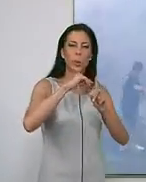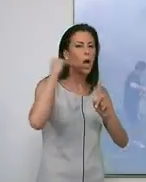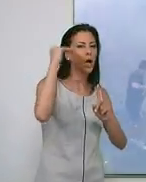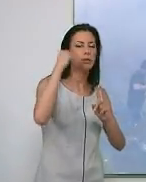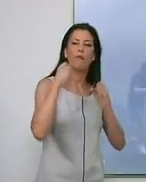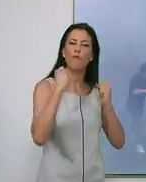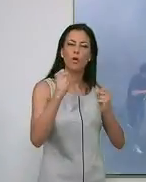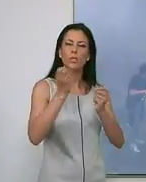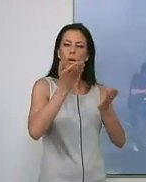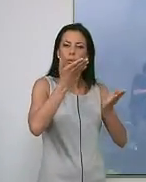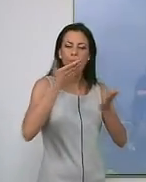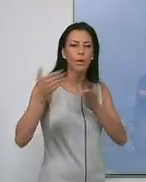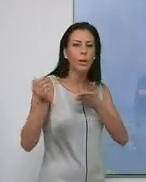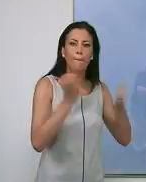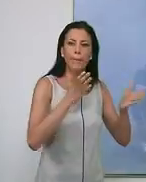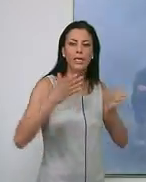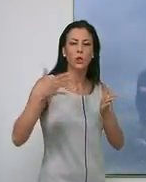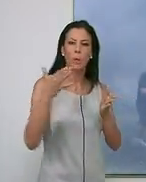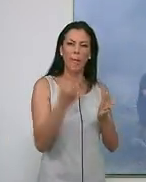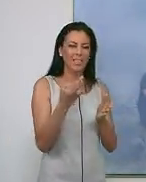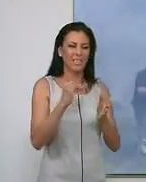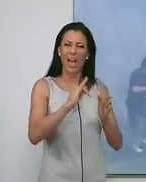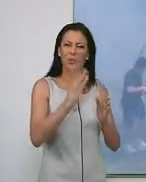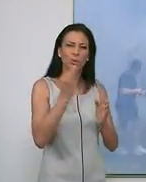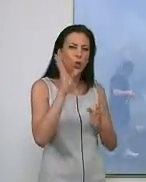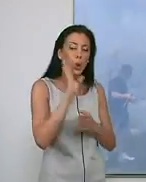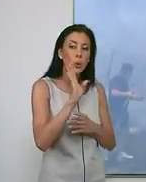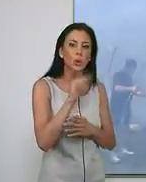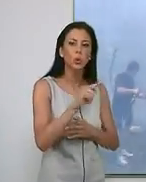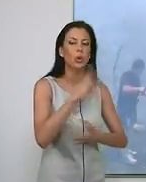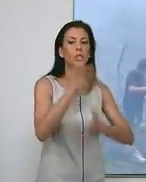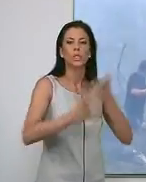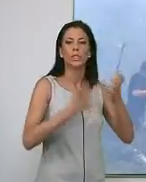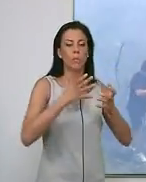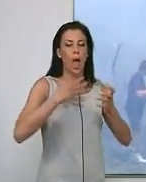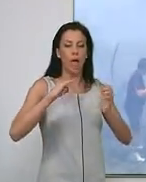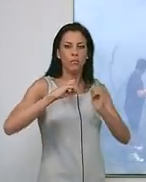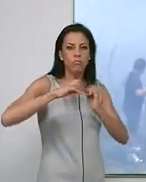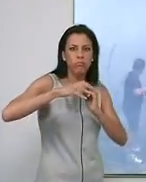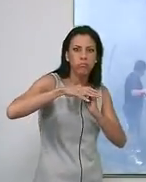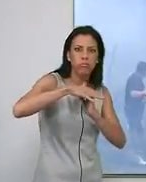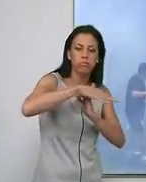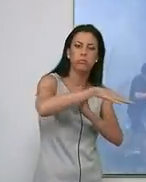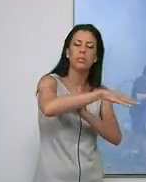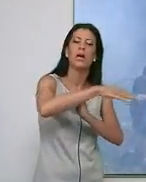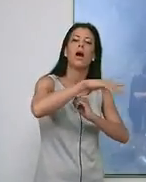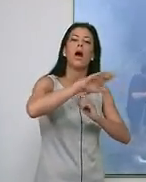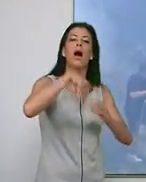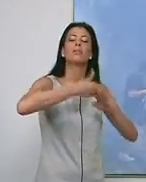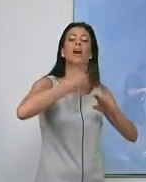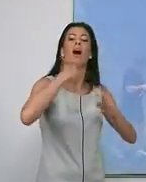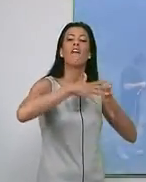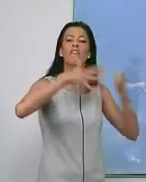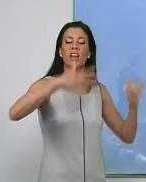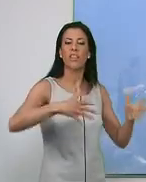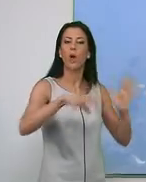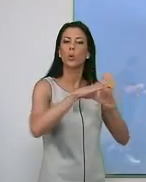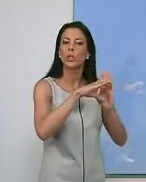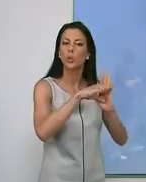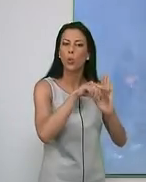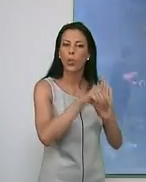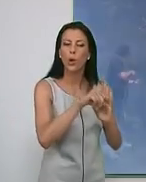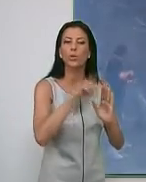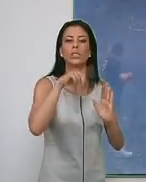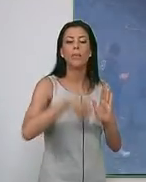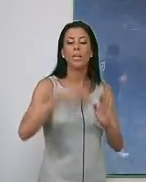fuerte viento, así como la acumulación de maleza, contribuyeron a que las llamas... ...hacerán hasta las inmediaciones de la avenida de la Constitución y el límite